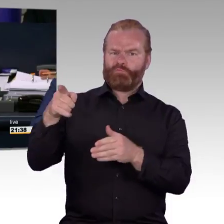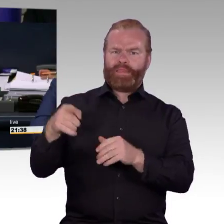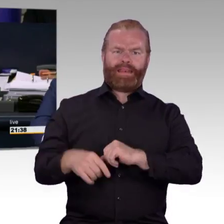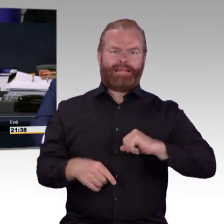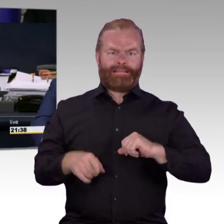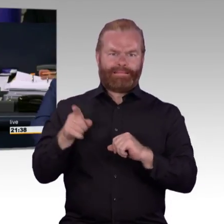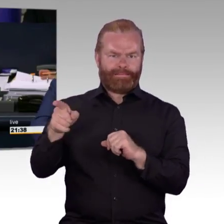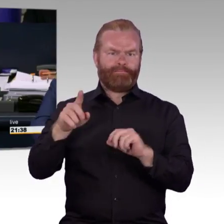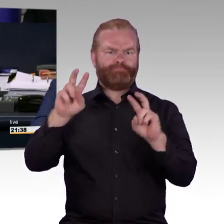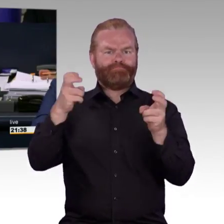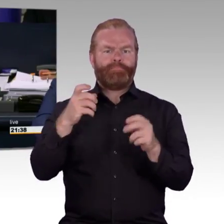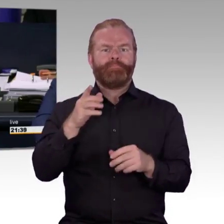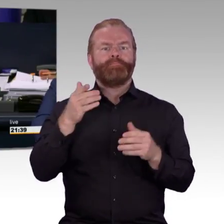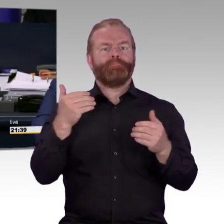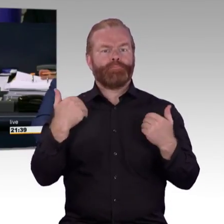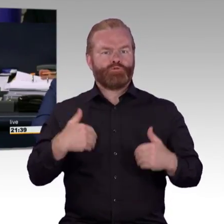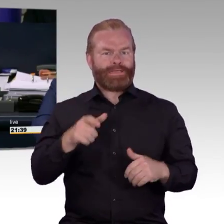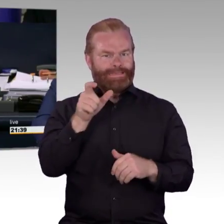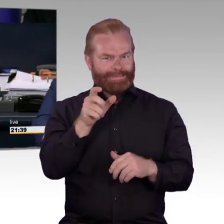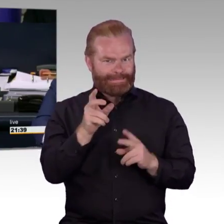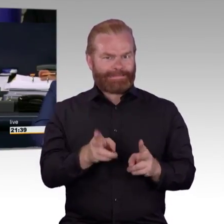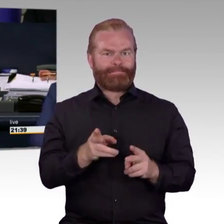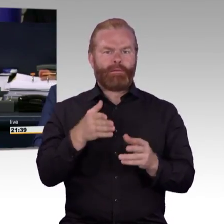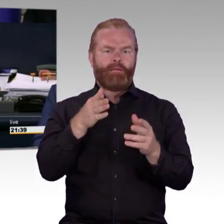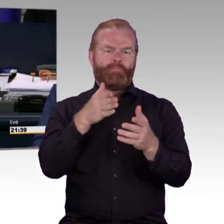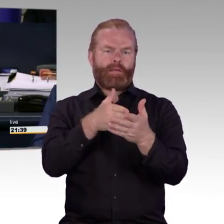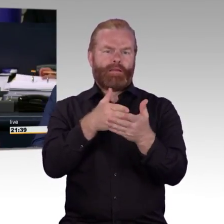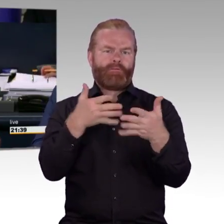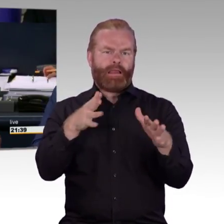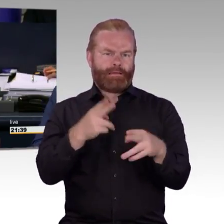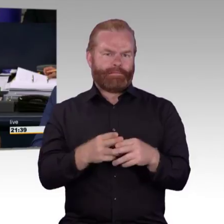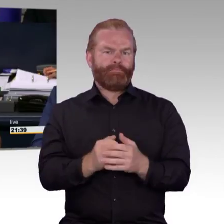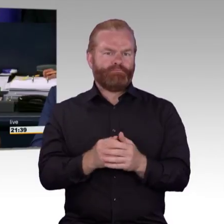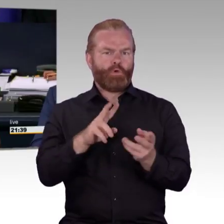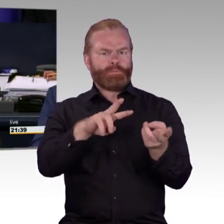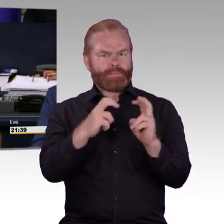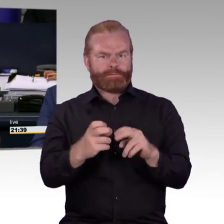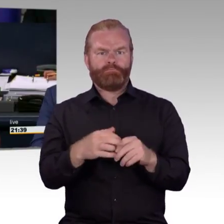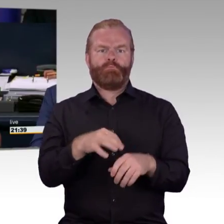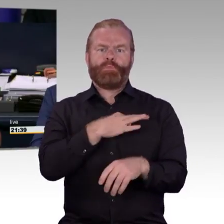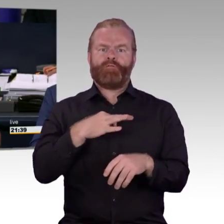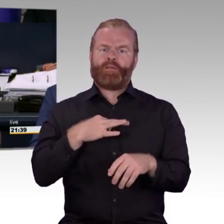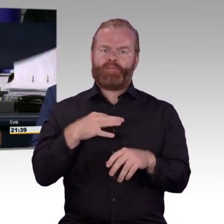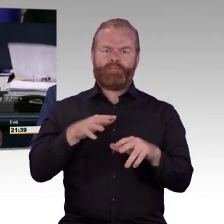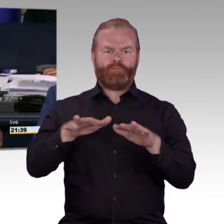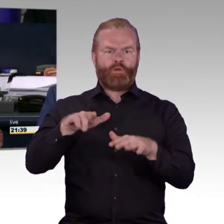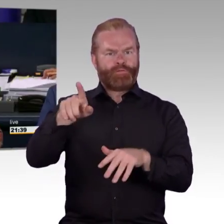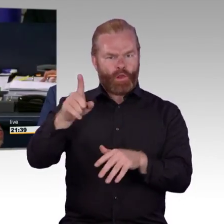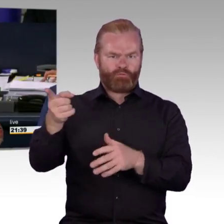Bundesregierung liegt ein Entschließungsantrag der Fraktion Bündnis 90 Die Grünen vor. Nach einer